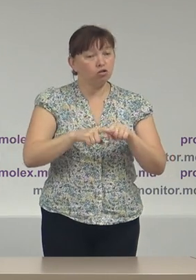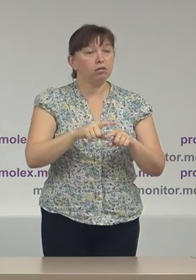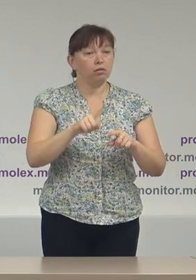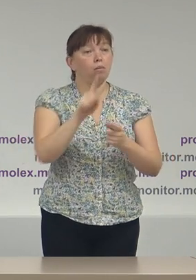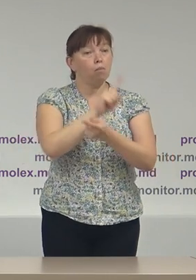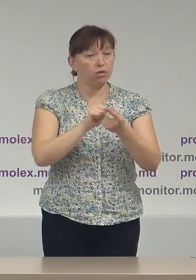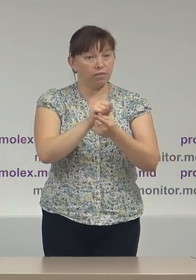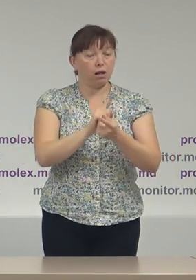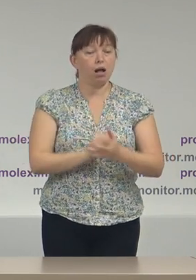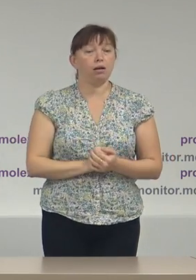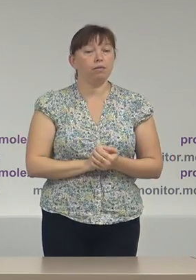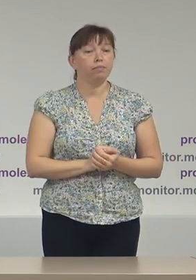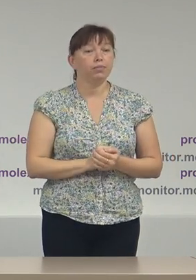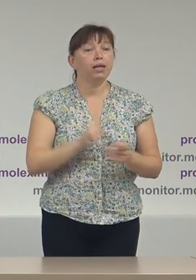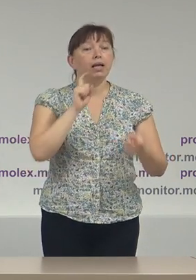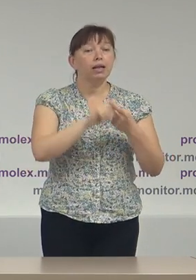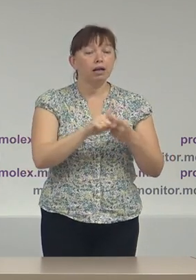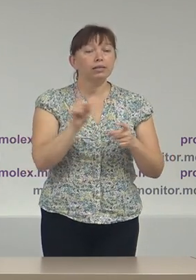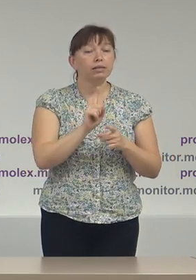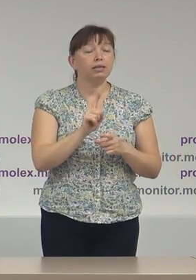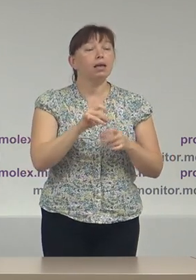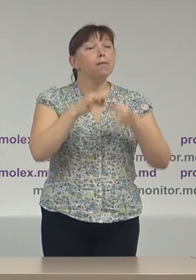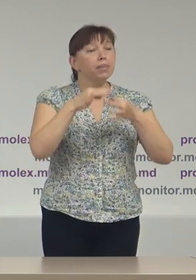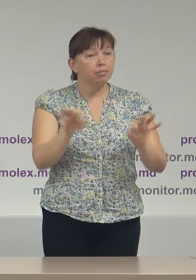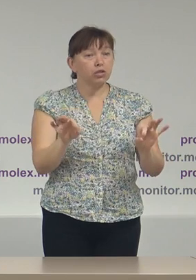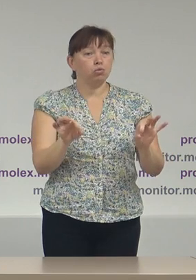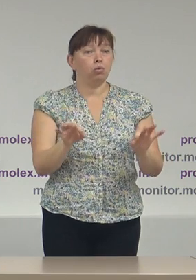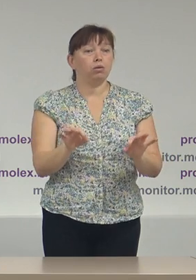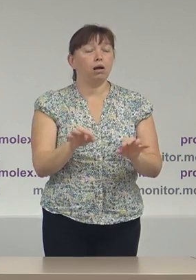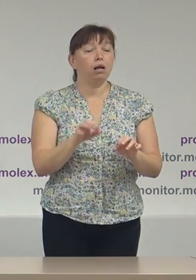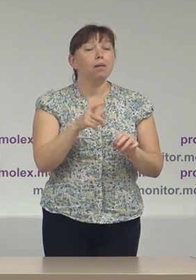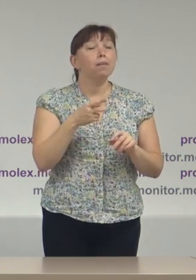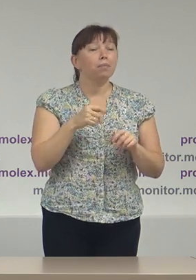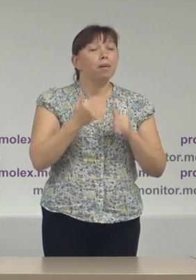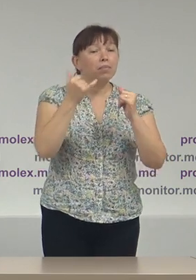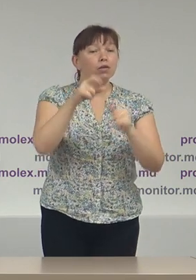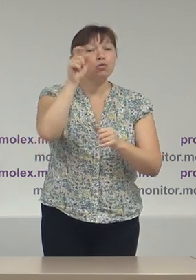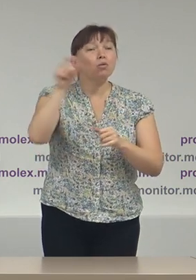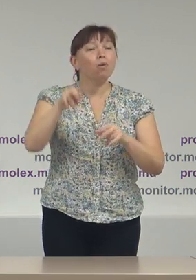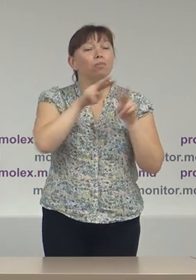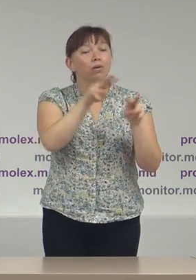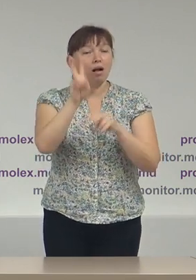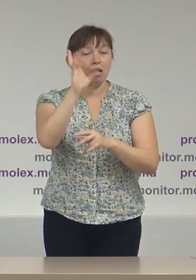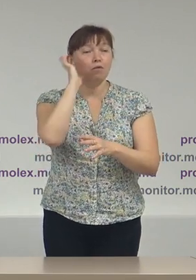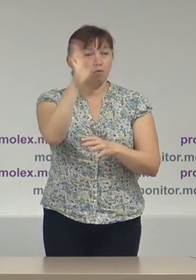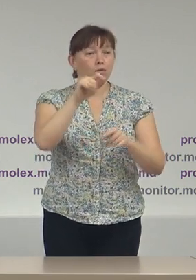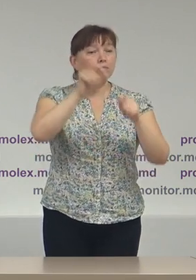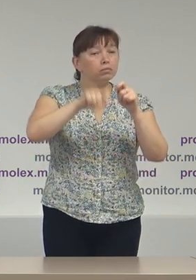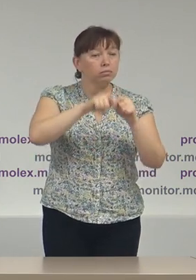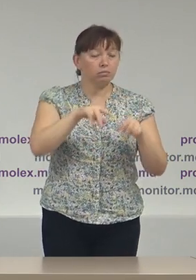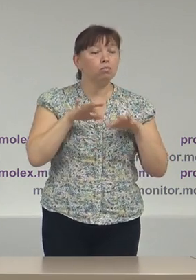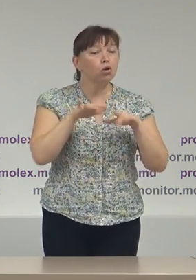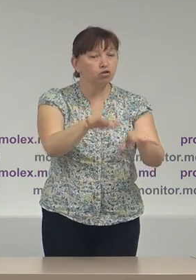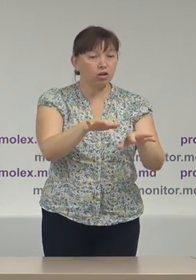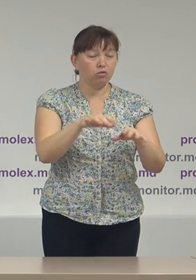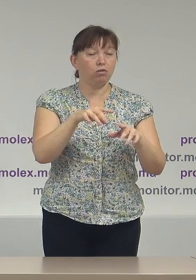legată de permisiunea pentru observatorii care vor monitoriza procesul electoral